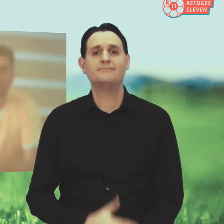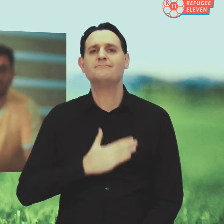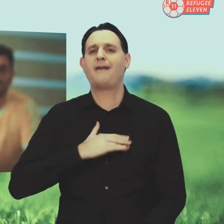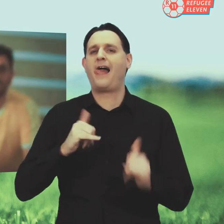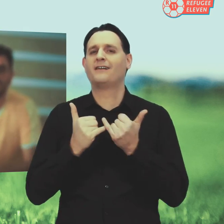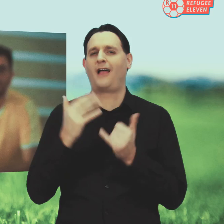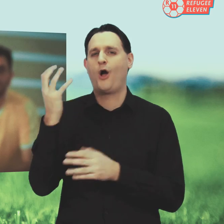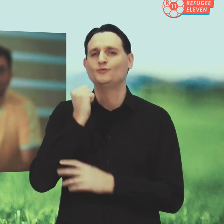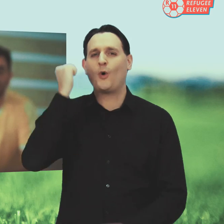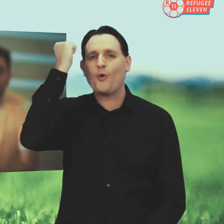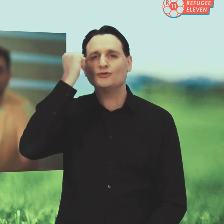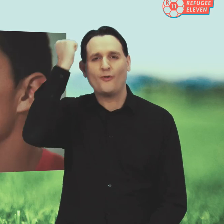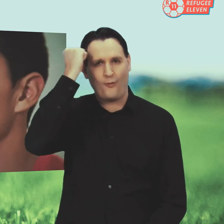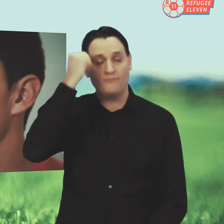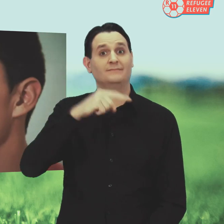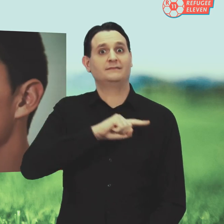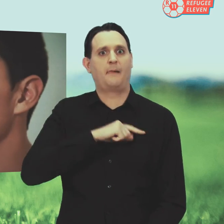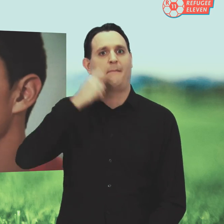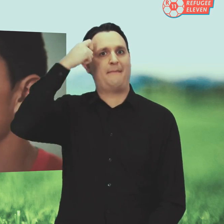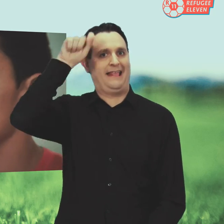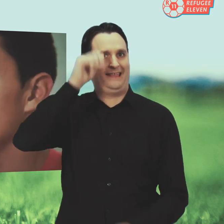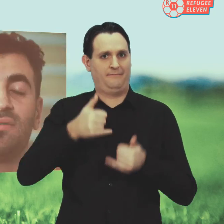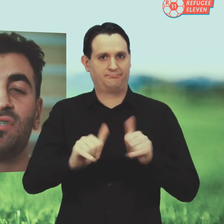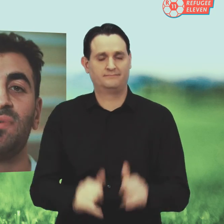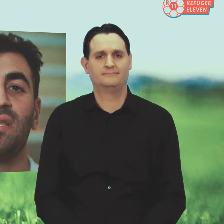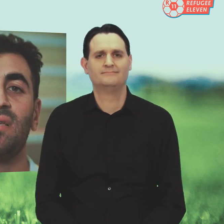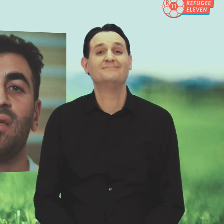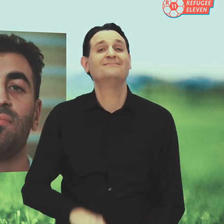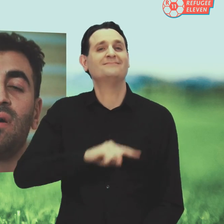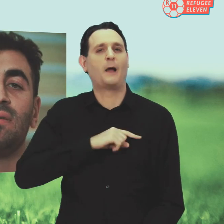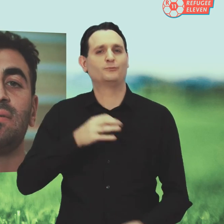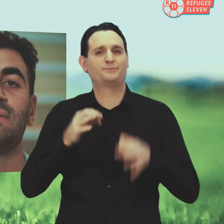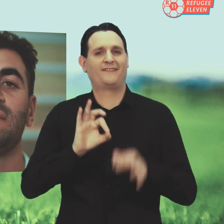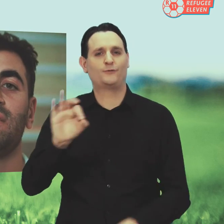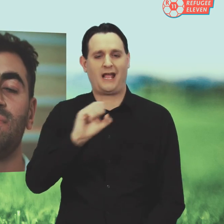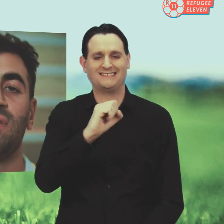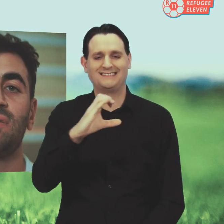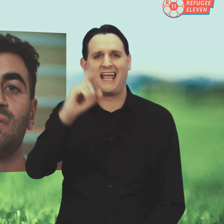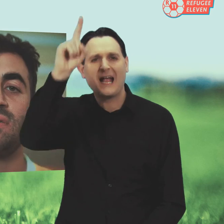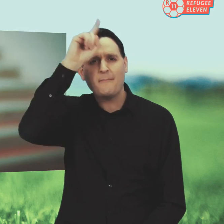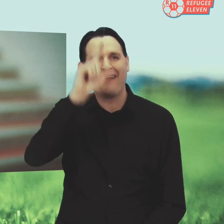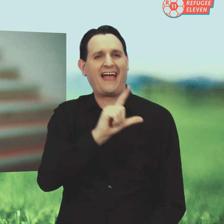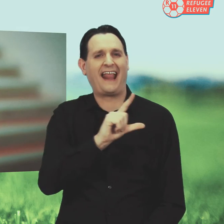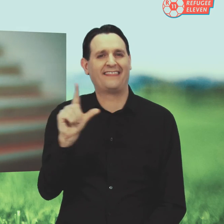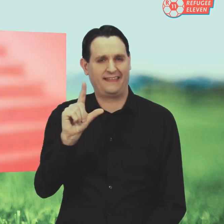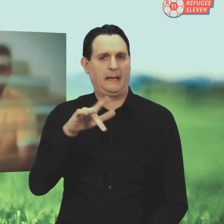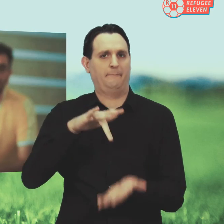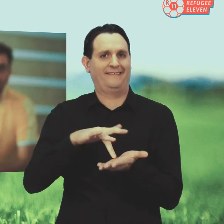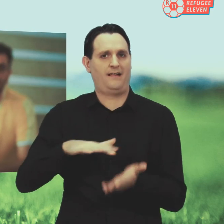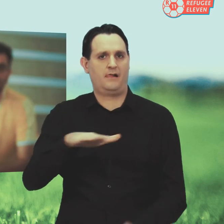Meine Eltern kommen aus dem Kosovo und ich bin hier in Berlin geboren. Ich spiele beim